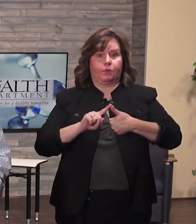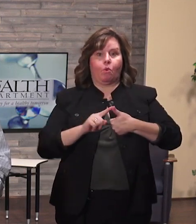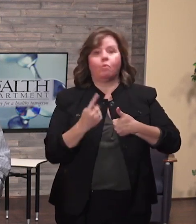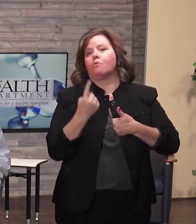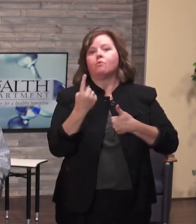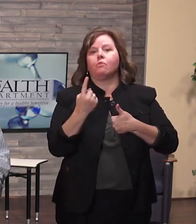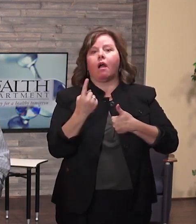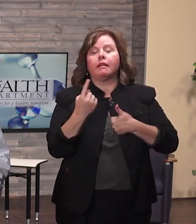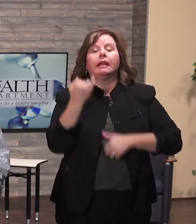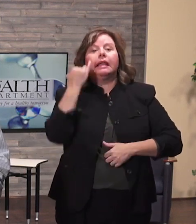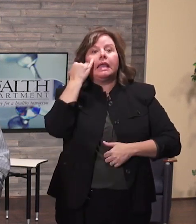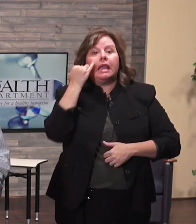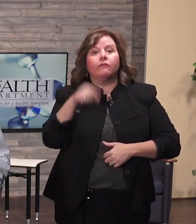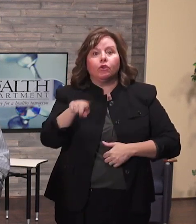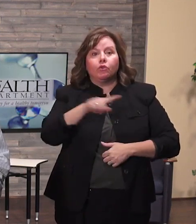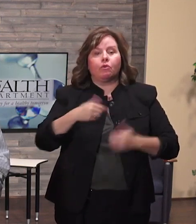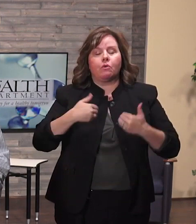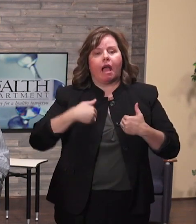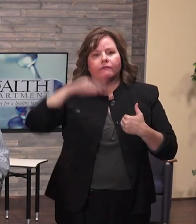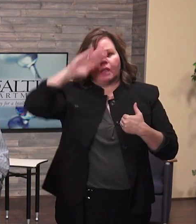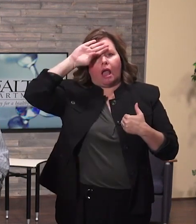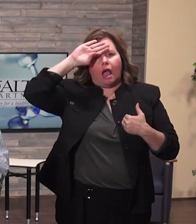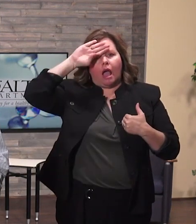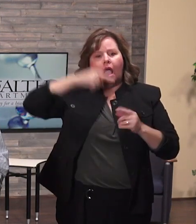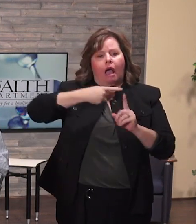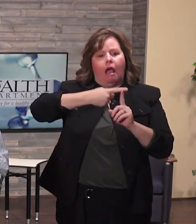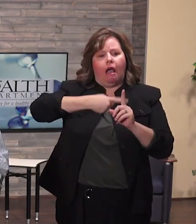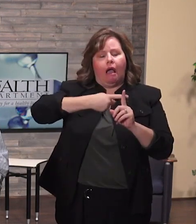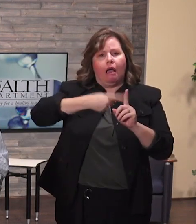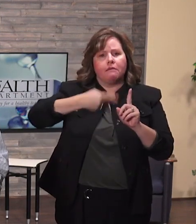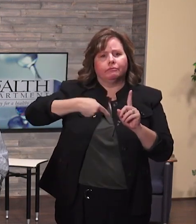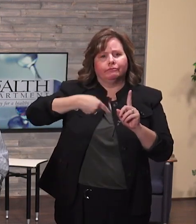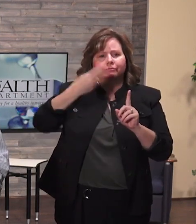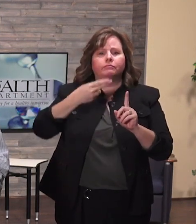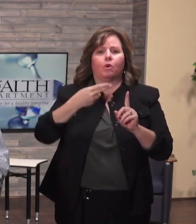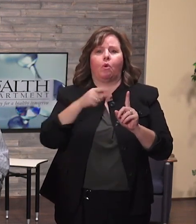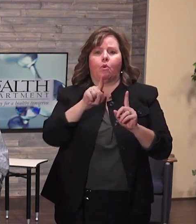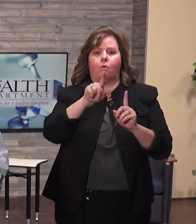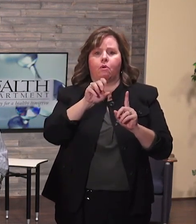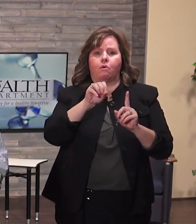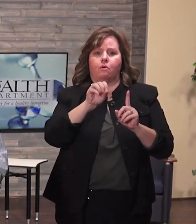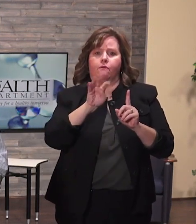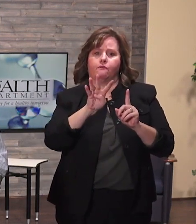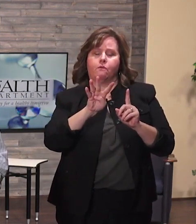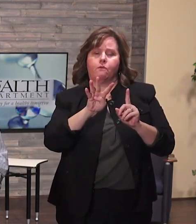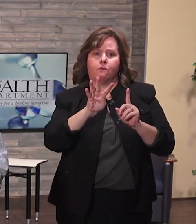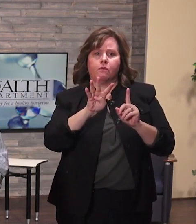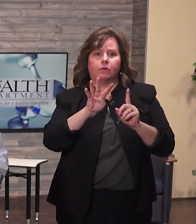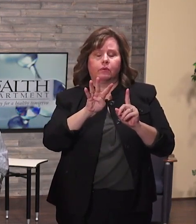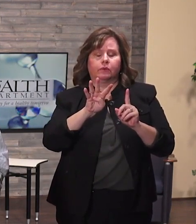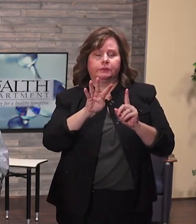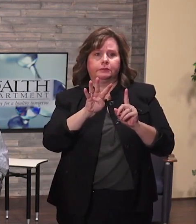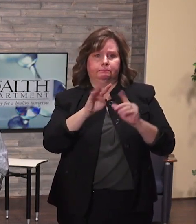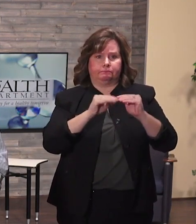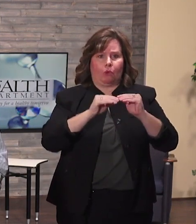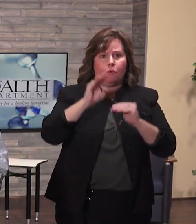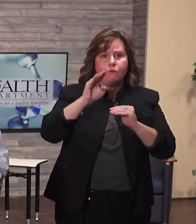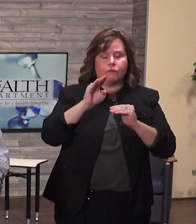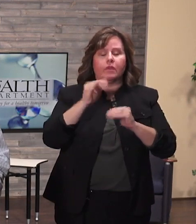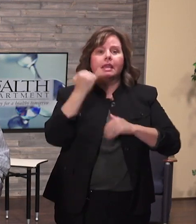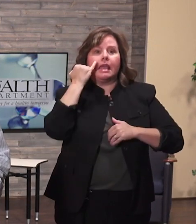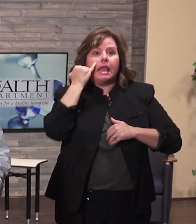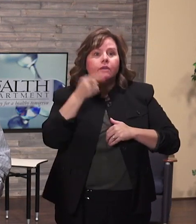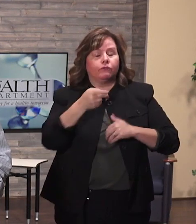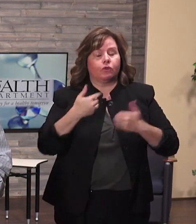hoy en un comunicado de prensa relacionado con algunos temas que creo que son importantes para que la gente tenga